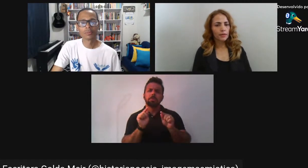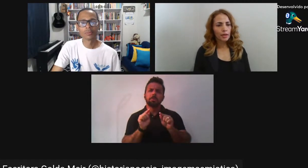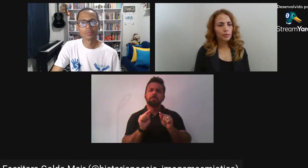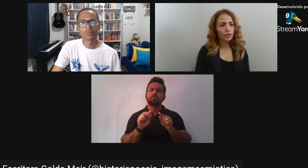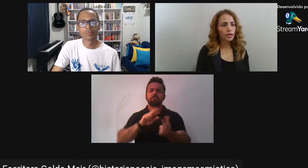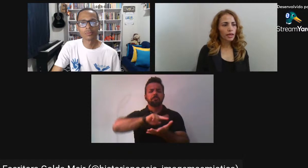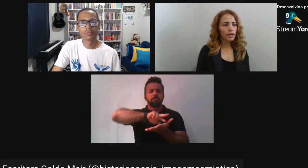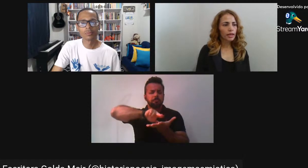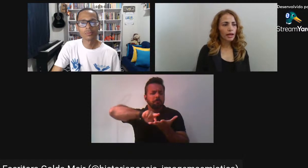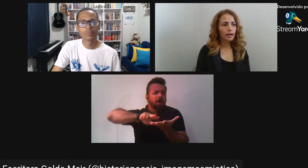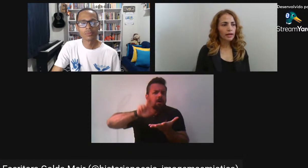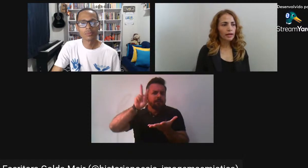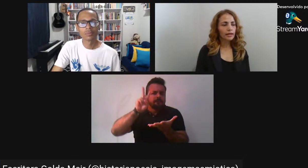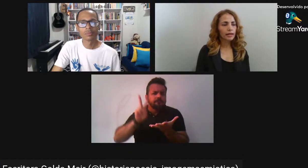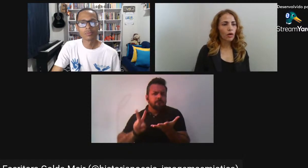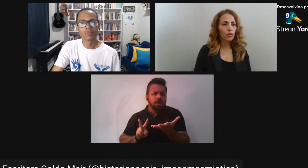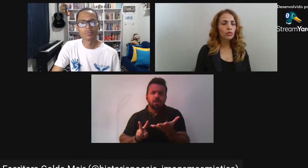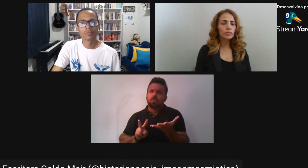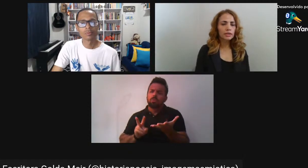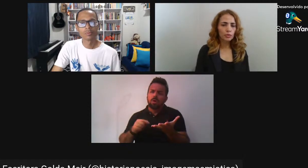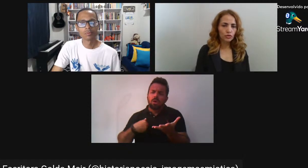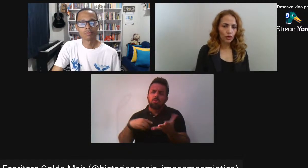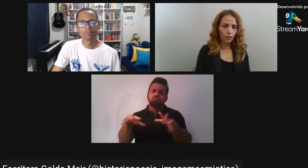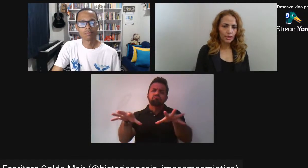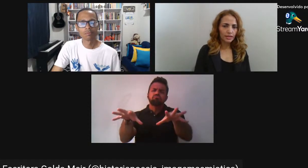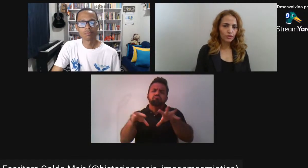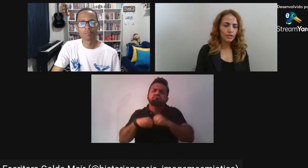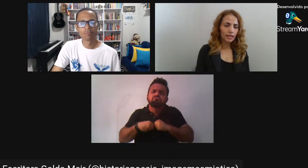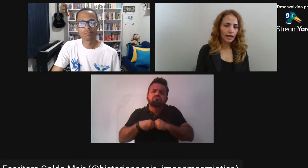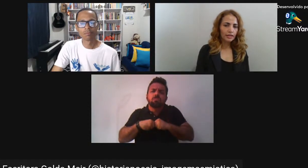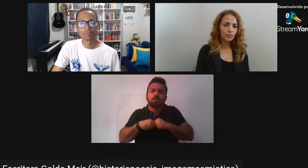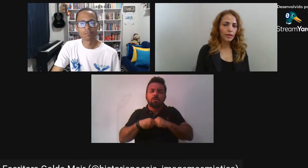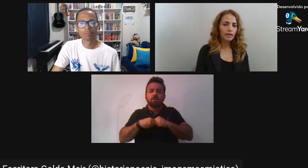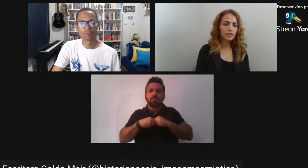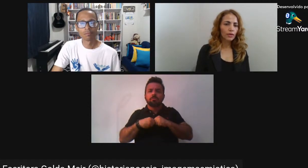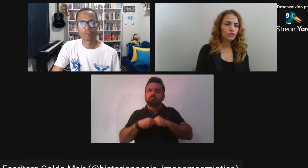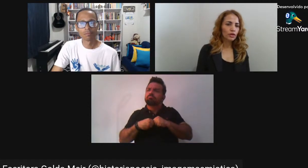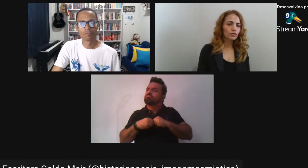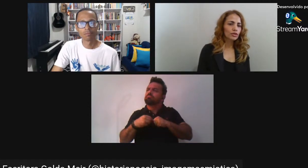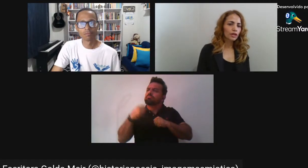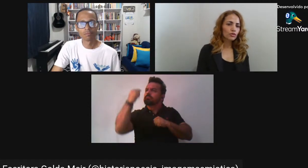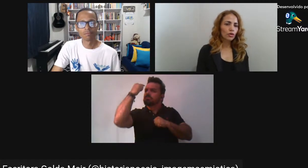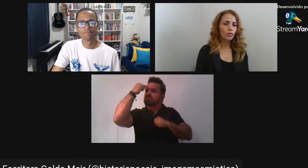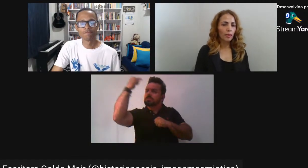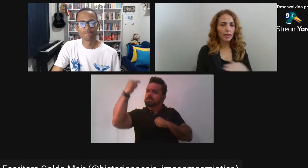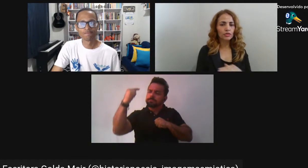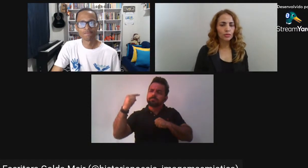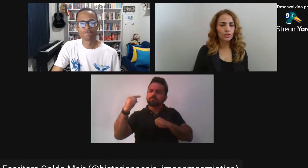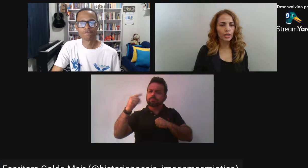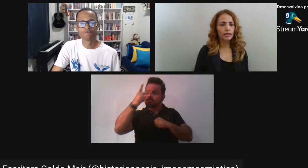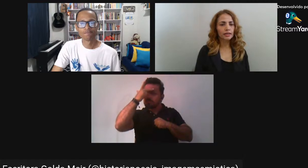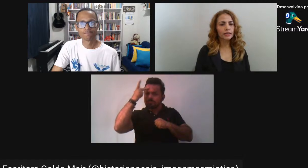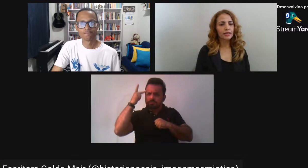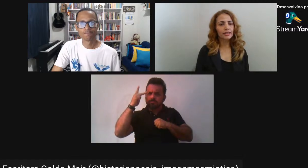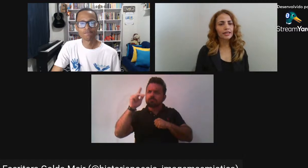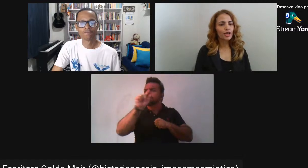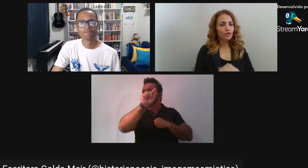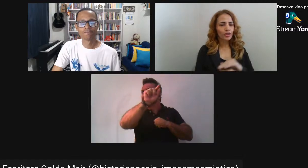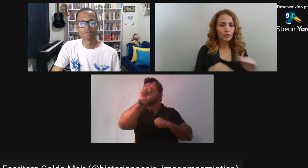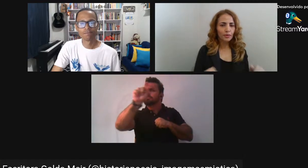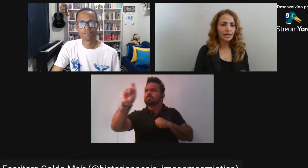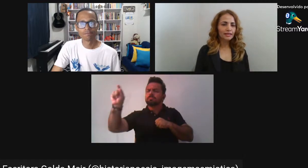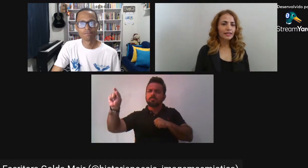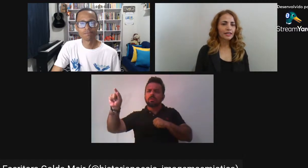tinha Porque Algumas pessoas na sociedade Pensam a história dos negros Como uma massa homogênea Que